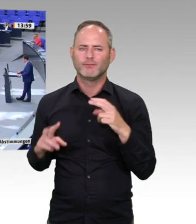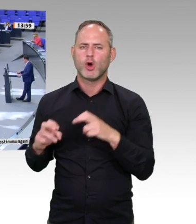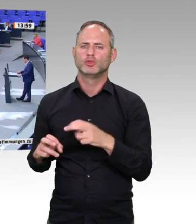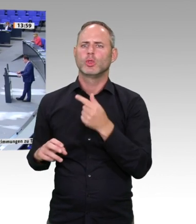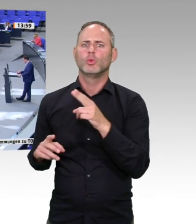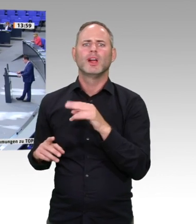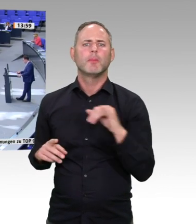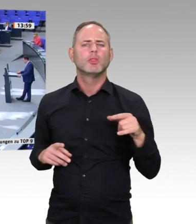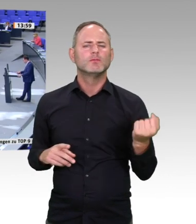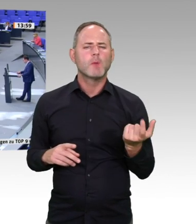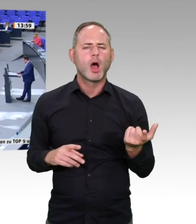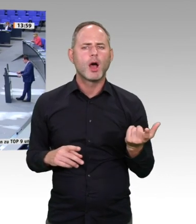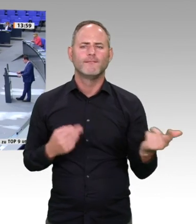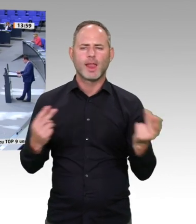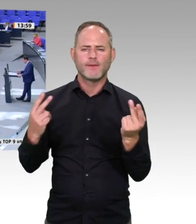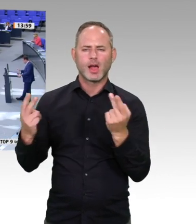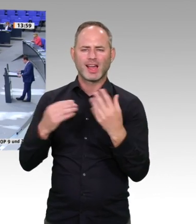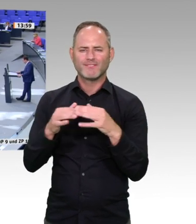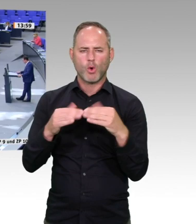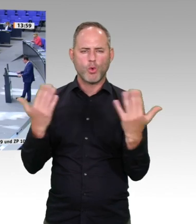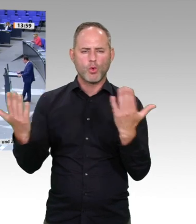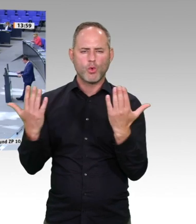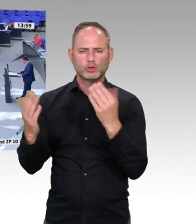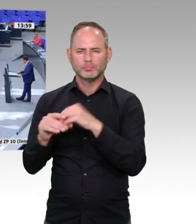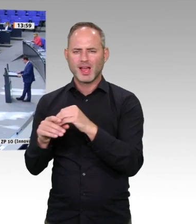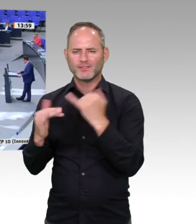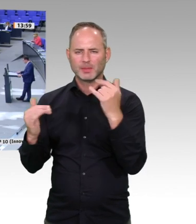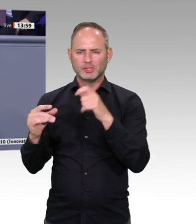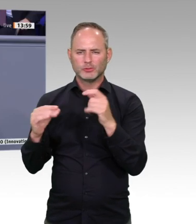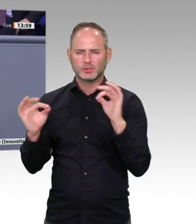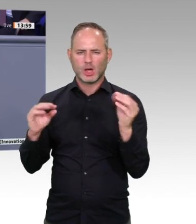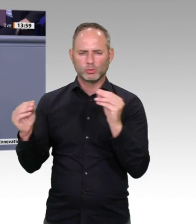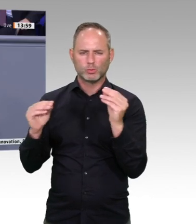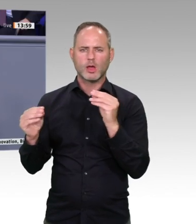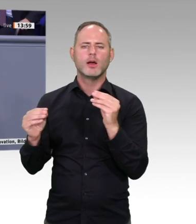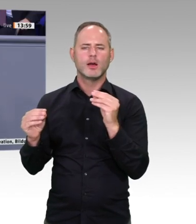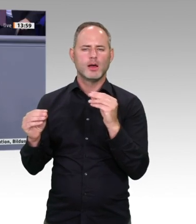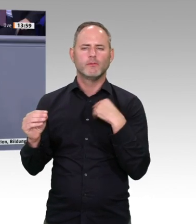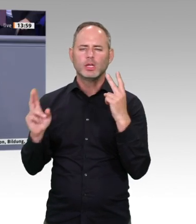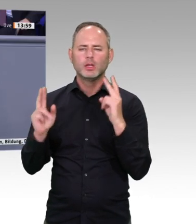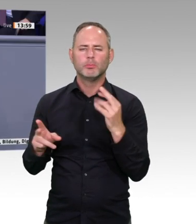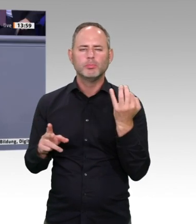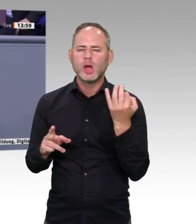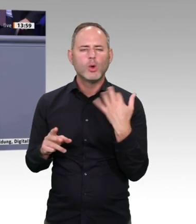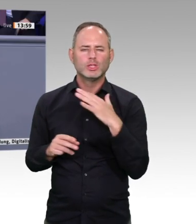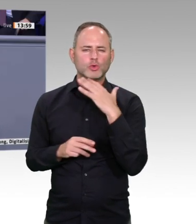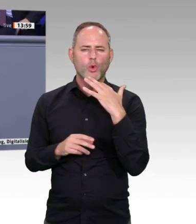Nachhaltigkeitsgeneraldebatte gesagt hat. Wir werden unsere Nachhaltigkeitsziele nur durch technische Innovation erreichen können.